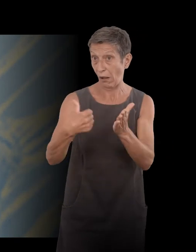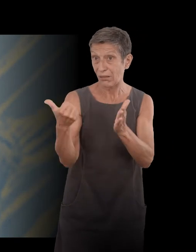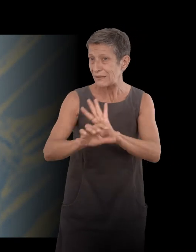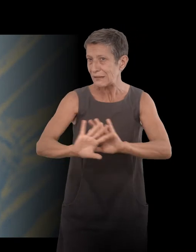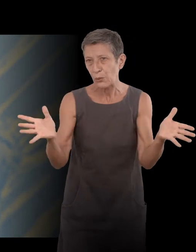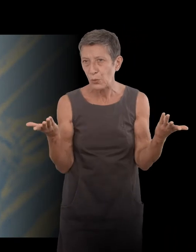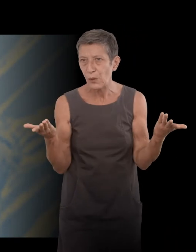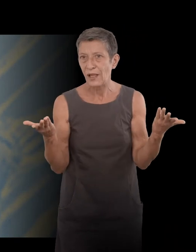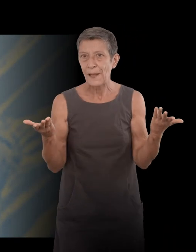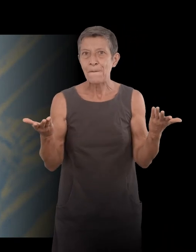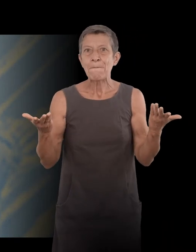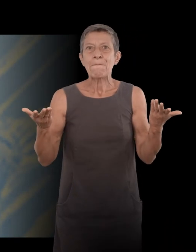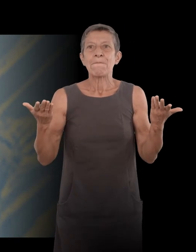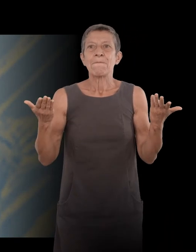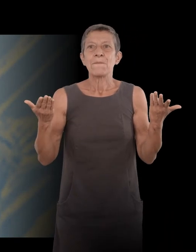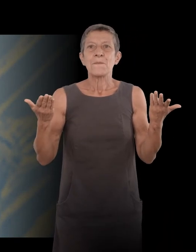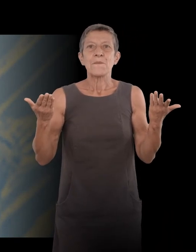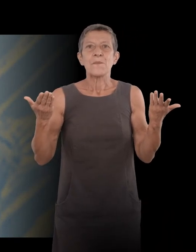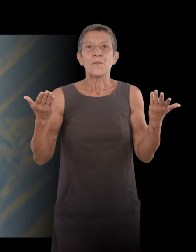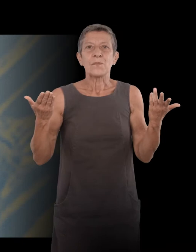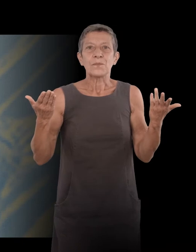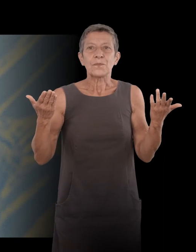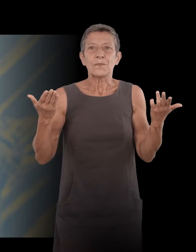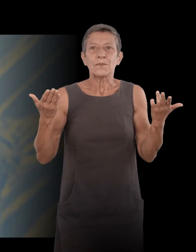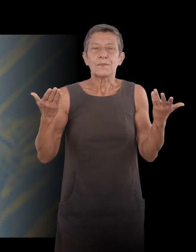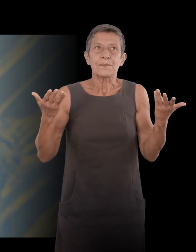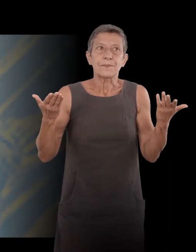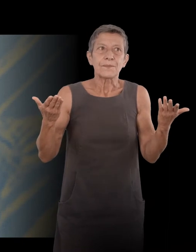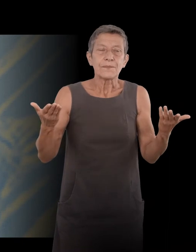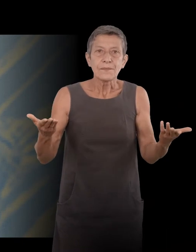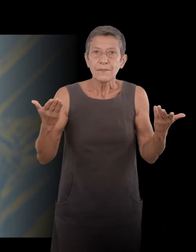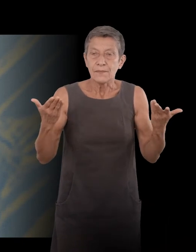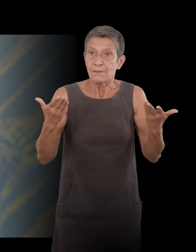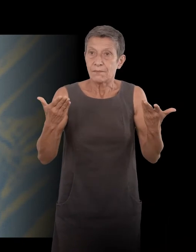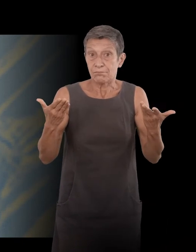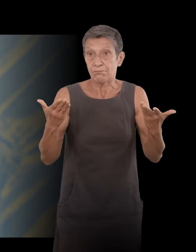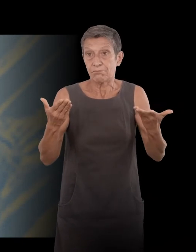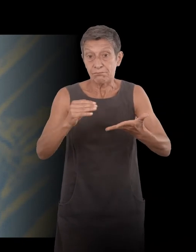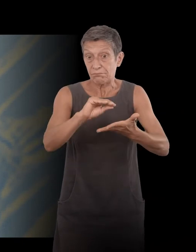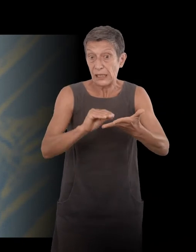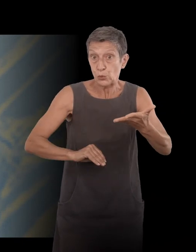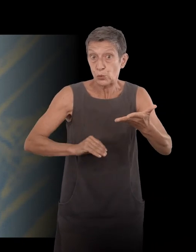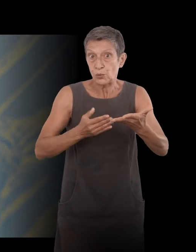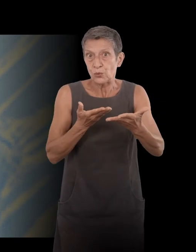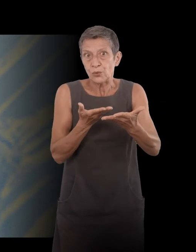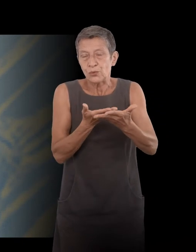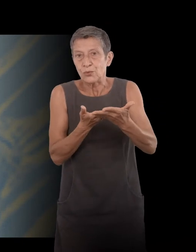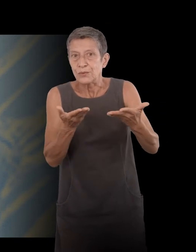And since the beginning of the writing, when I gave it to Paulot